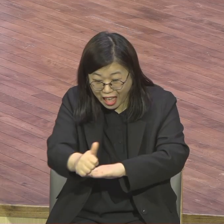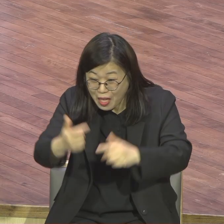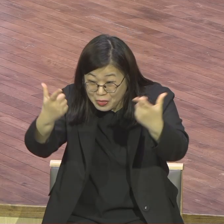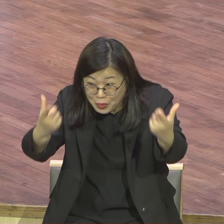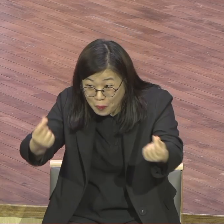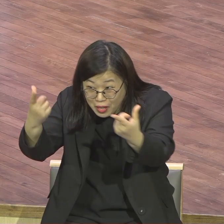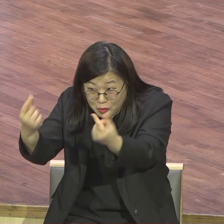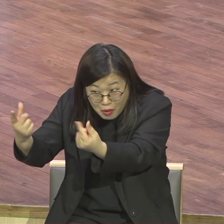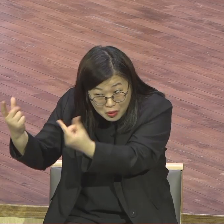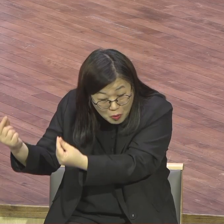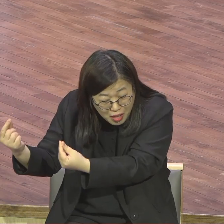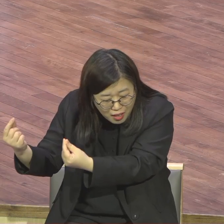첫째로